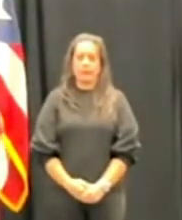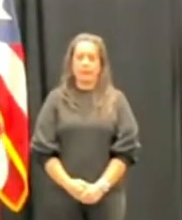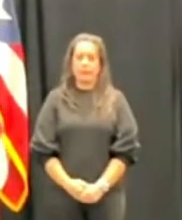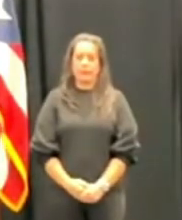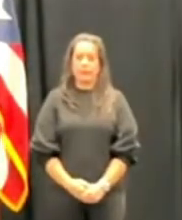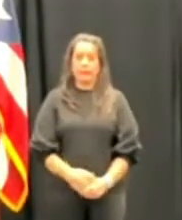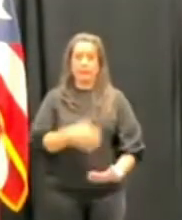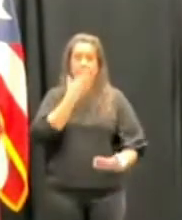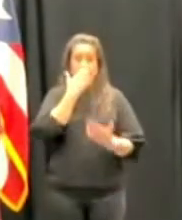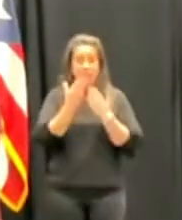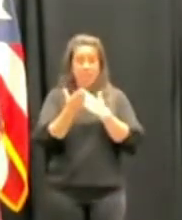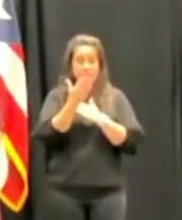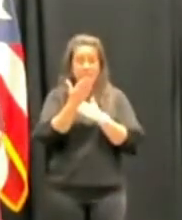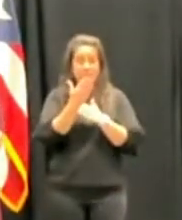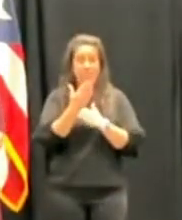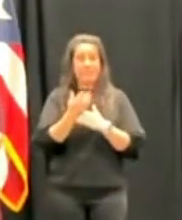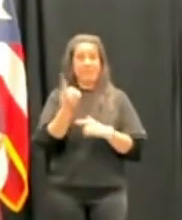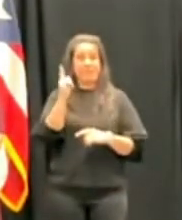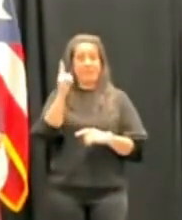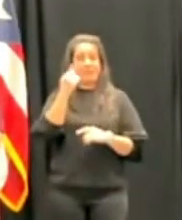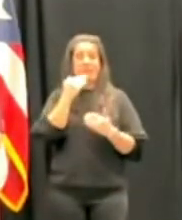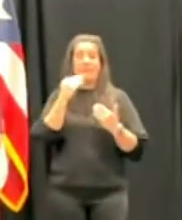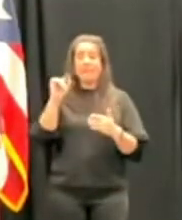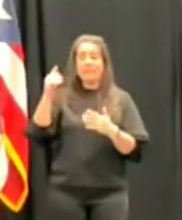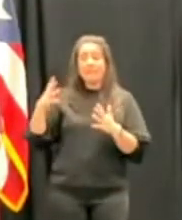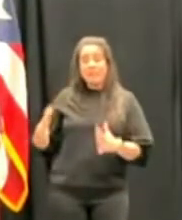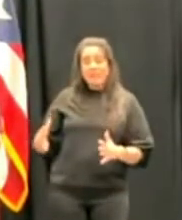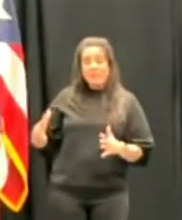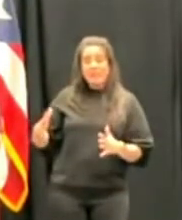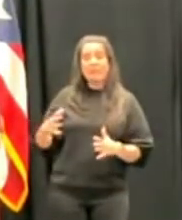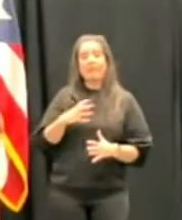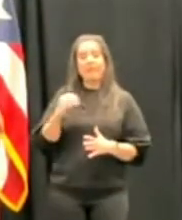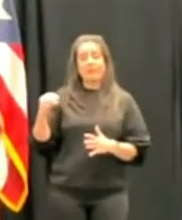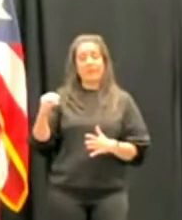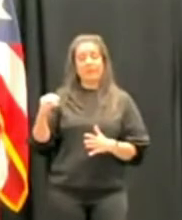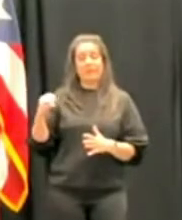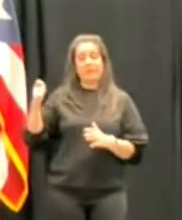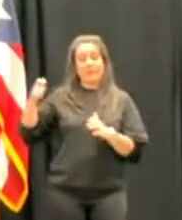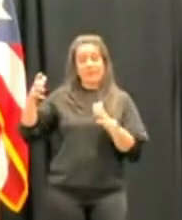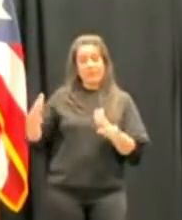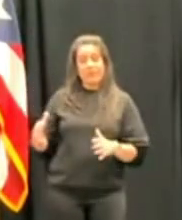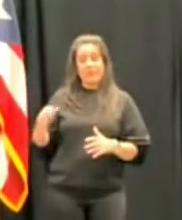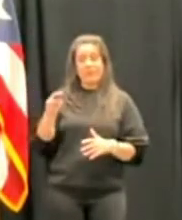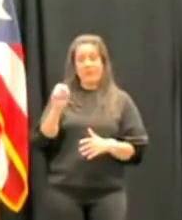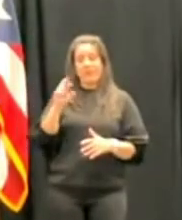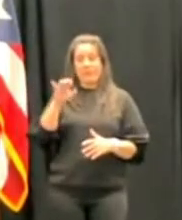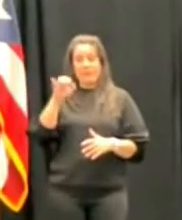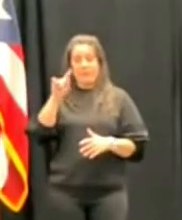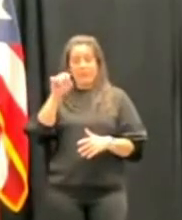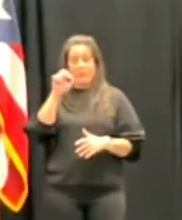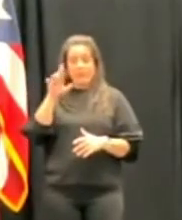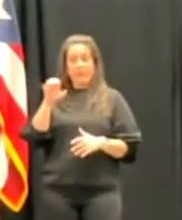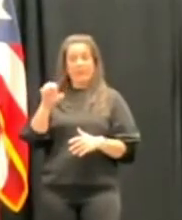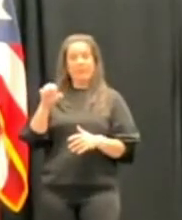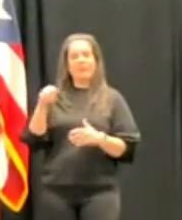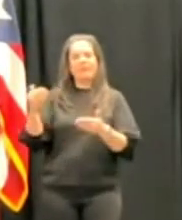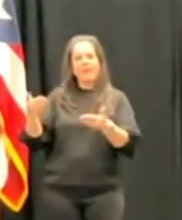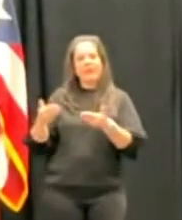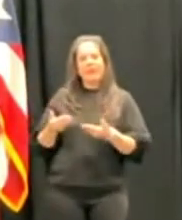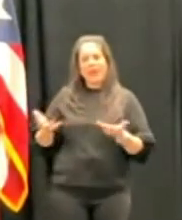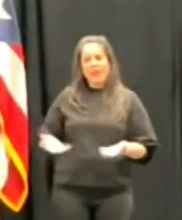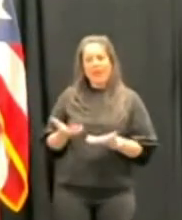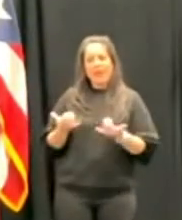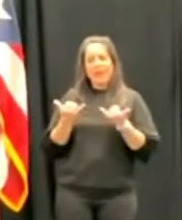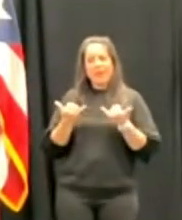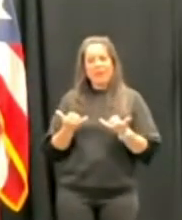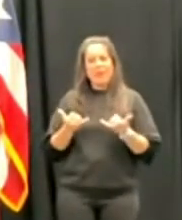Buenos días. Primeramente agradezco a la gobernadora y a la juez Maritere Brignoni que me invitasen en la mañana de hoy